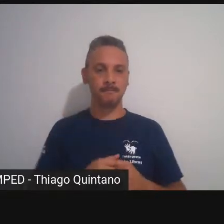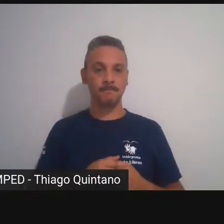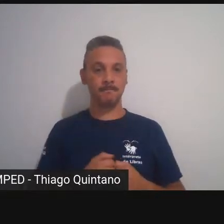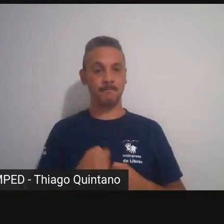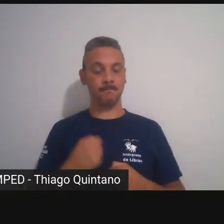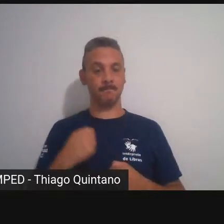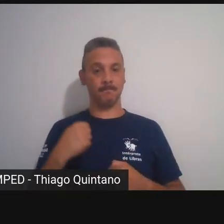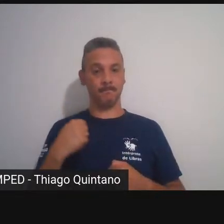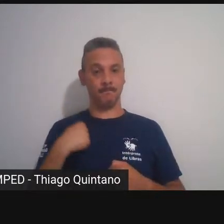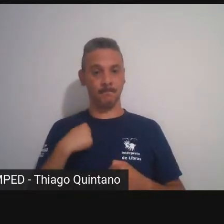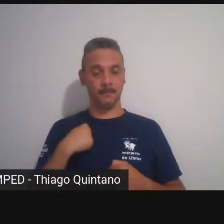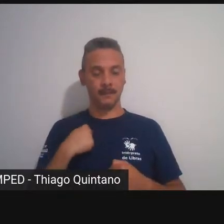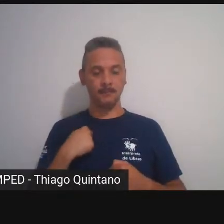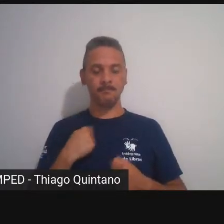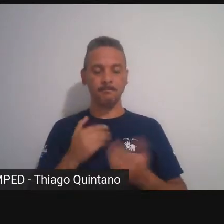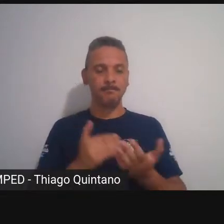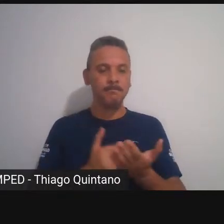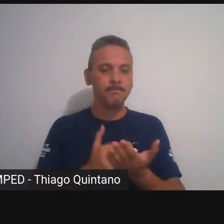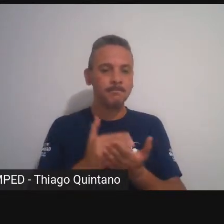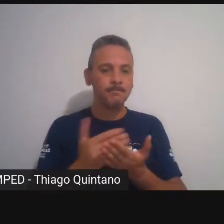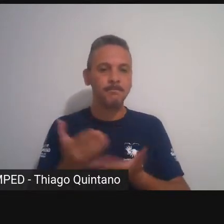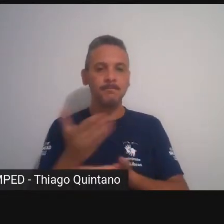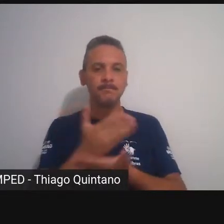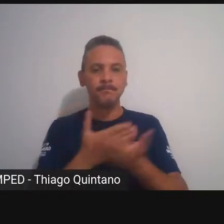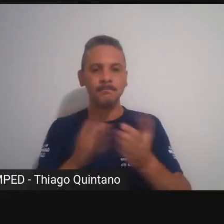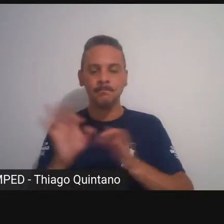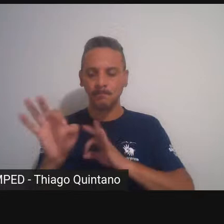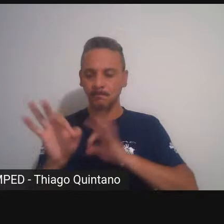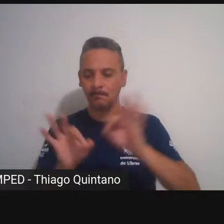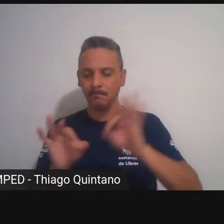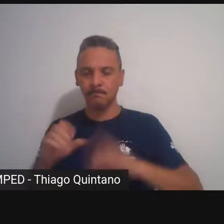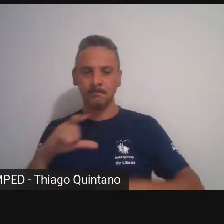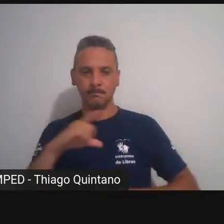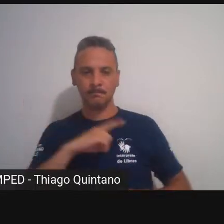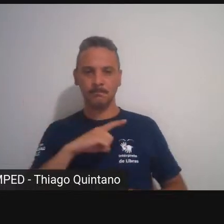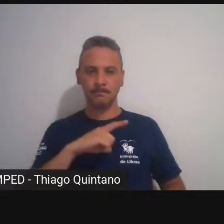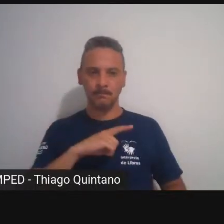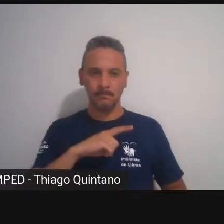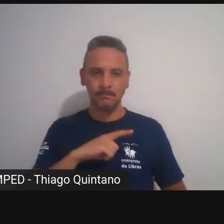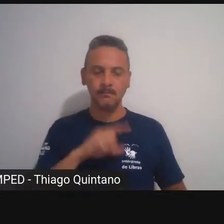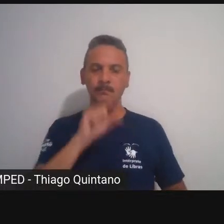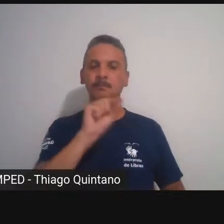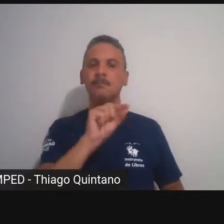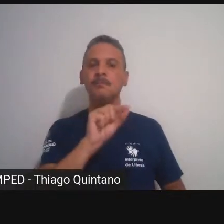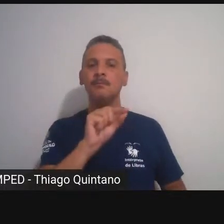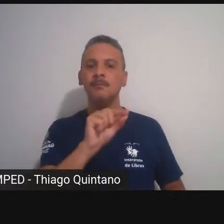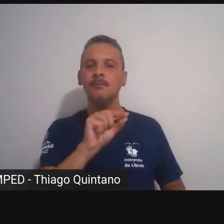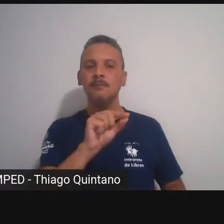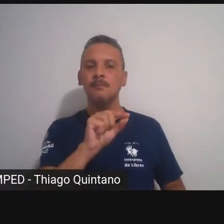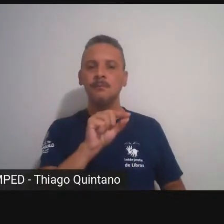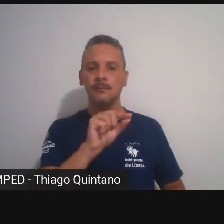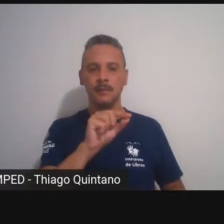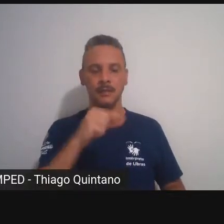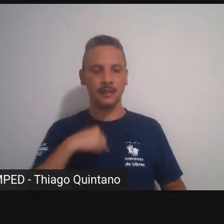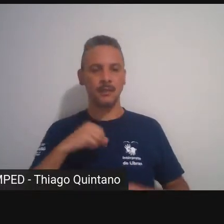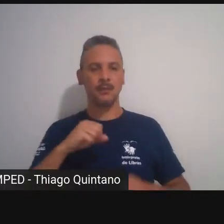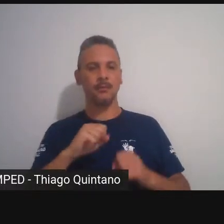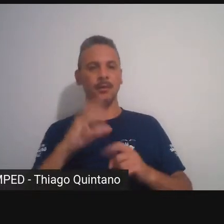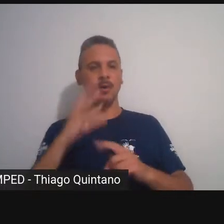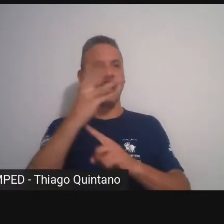esse meu envolvimento toponímico com com as minhas obras